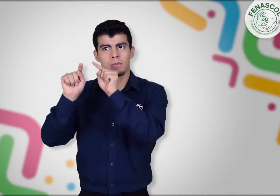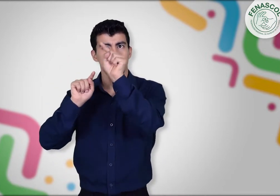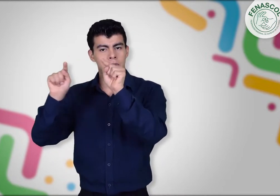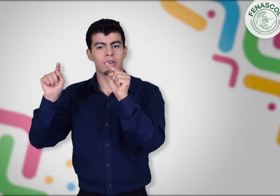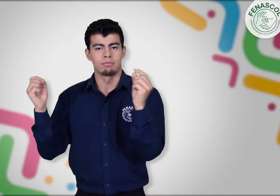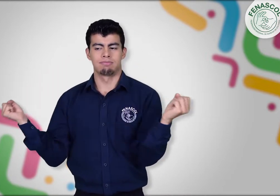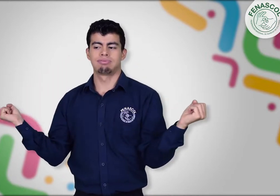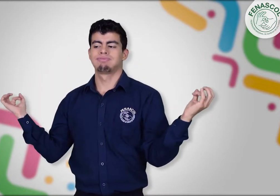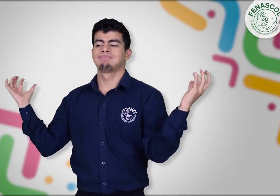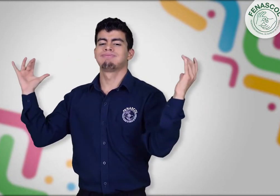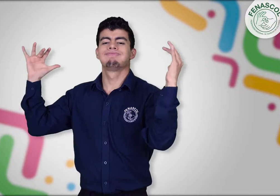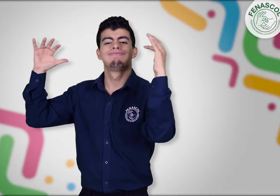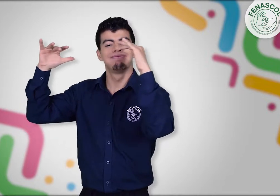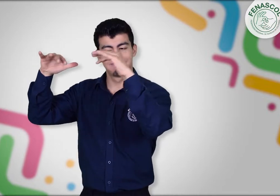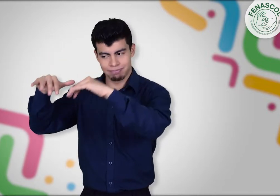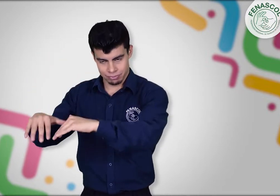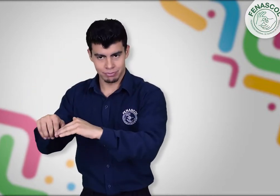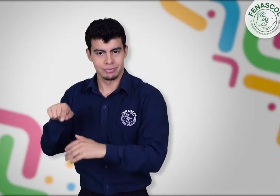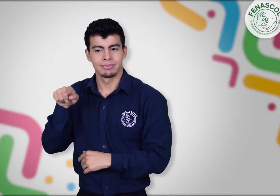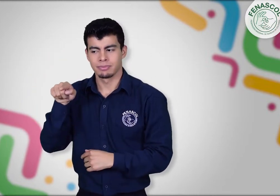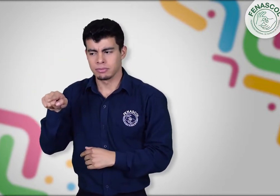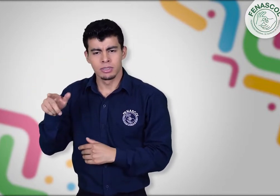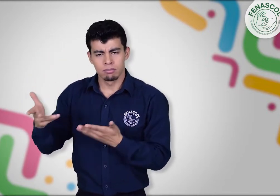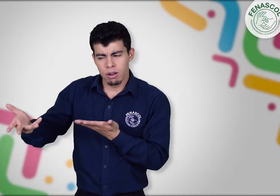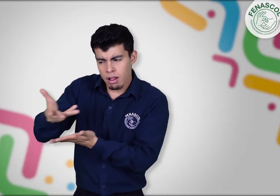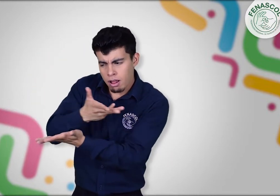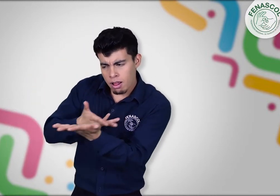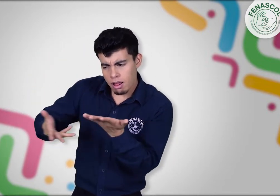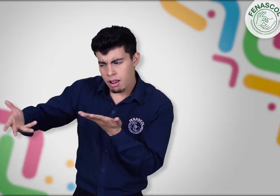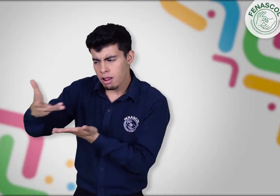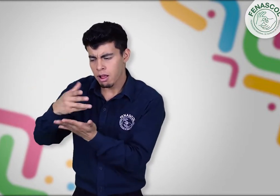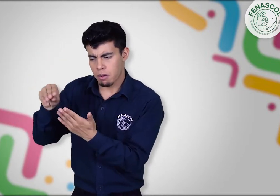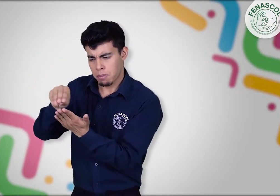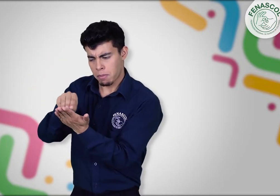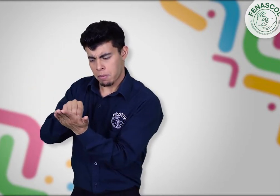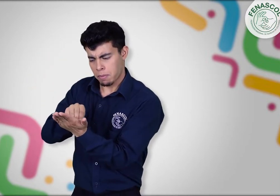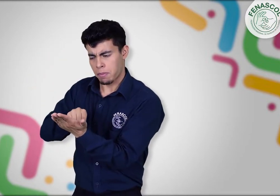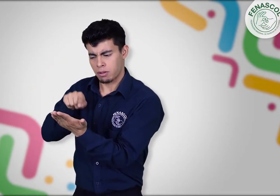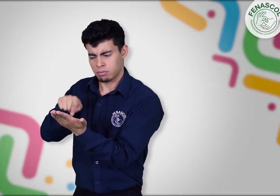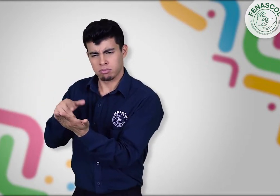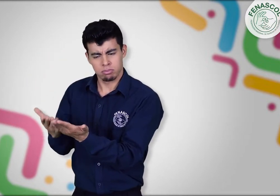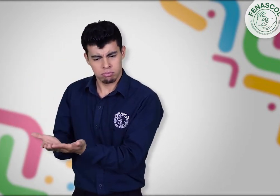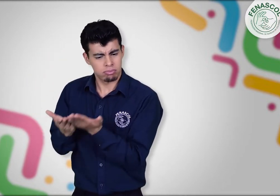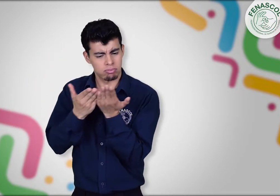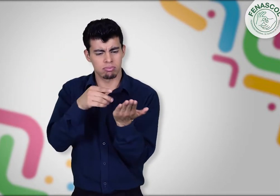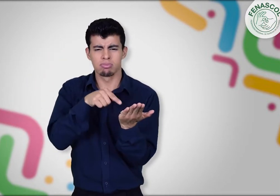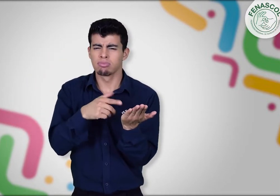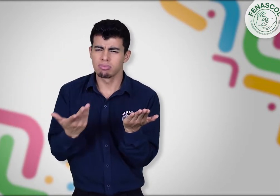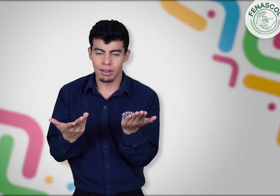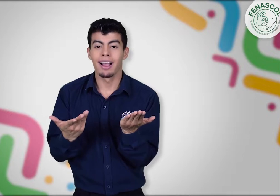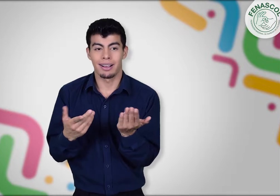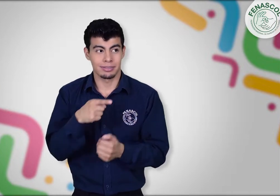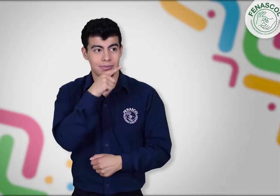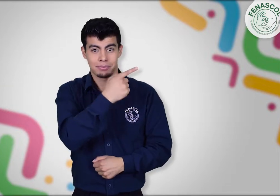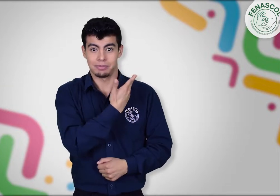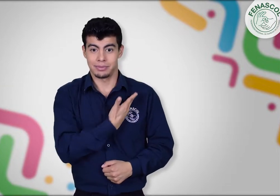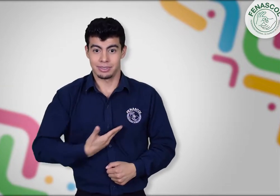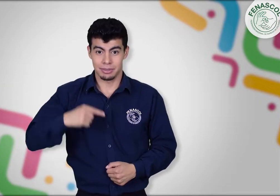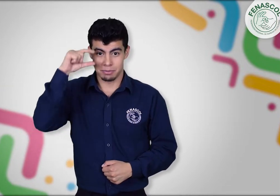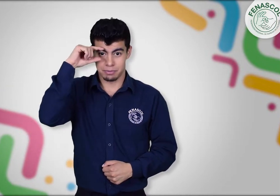varias regiones del país. Estas personas asistieron para poder incidir y que los tengan en cuenta en el Plan de Desarrollo